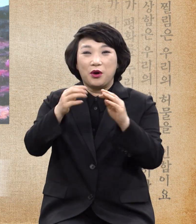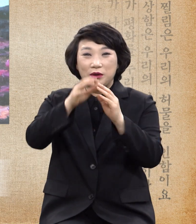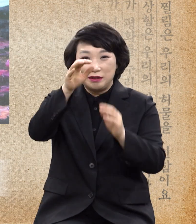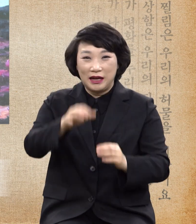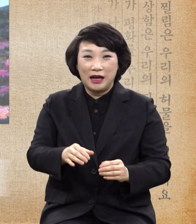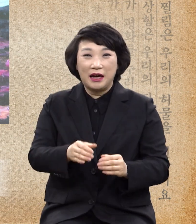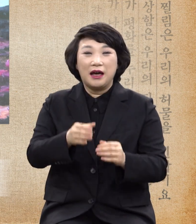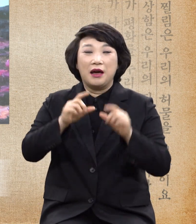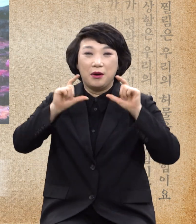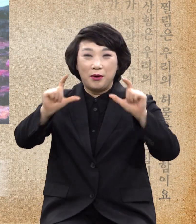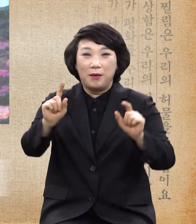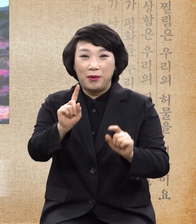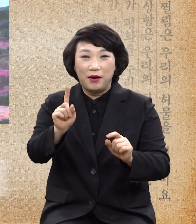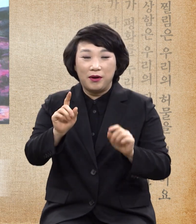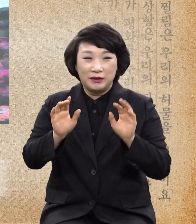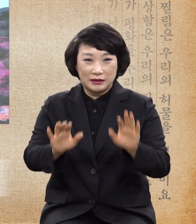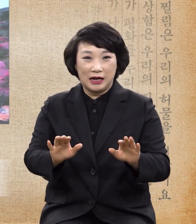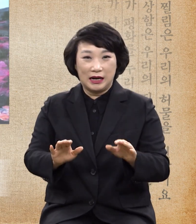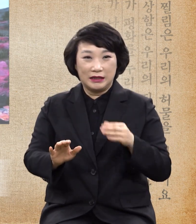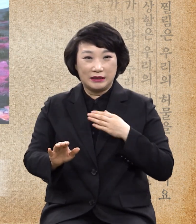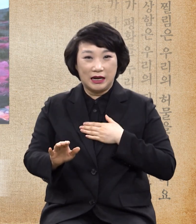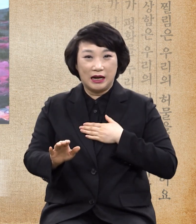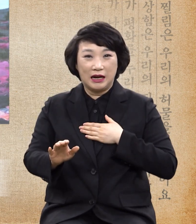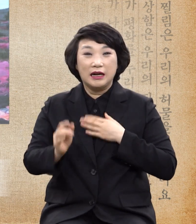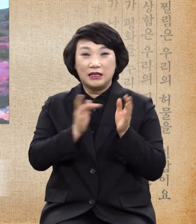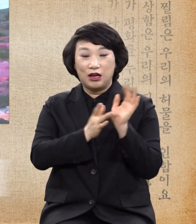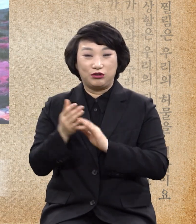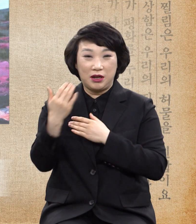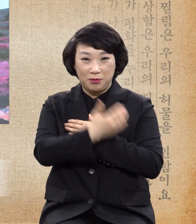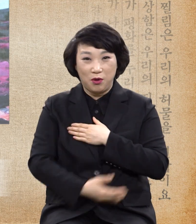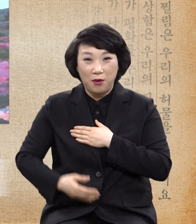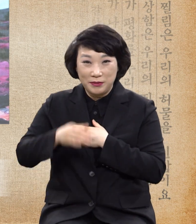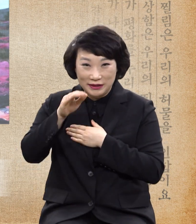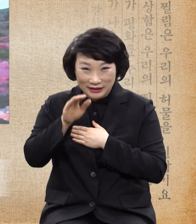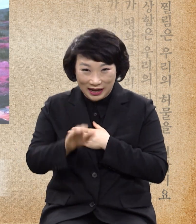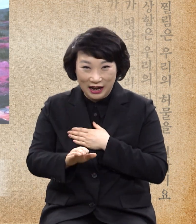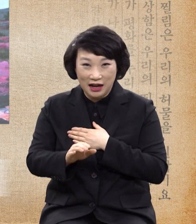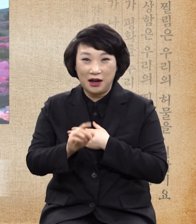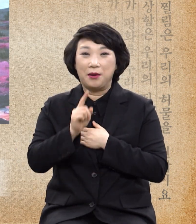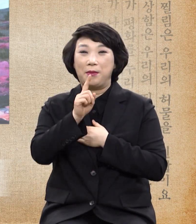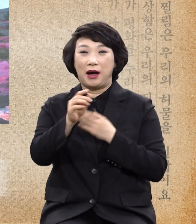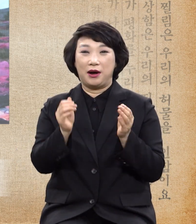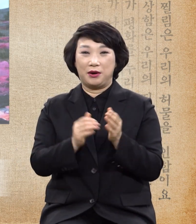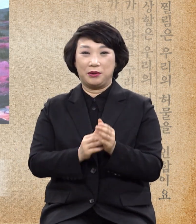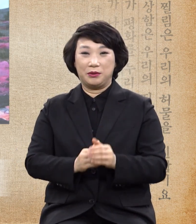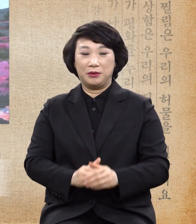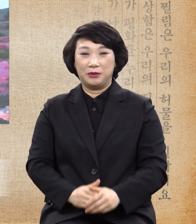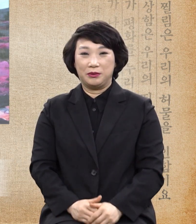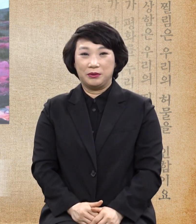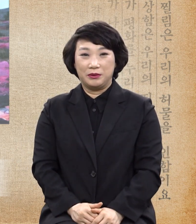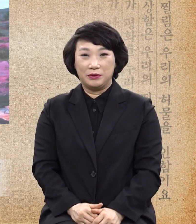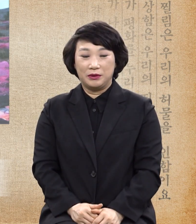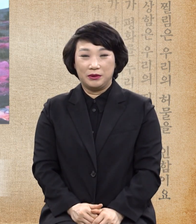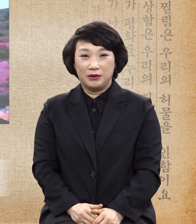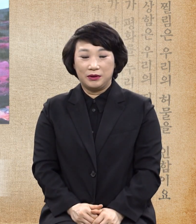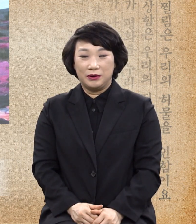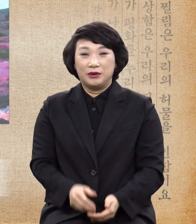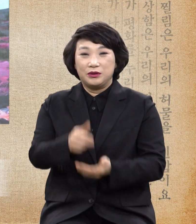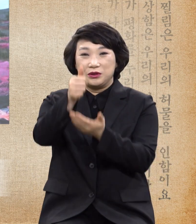내 몸이니라 라고 말씀하셨으니 주님의 몸 된